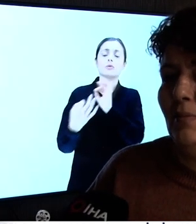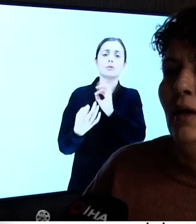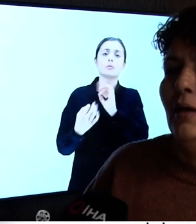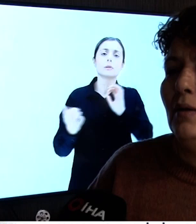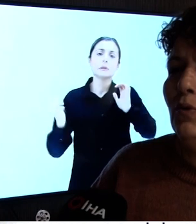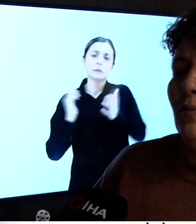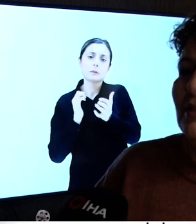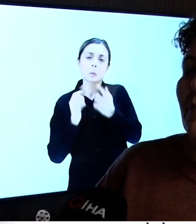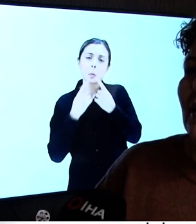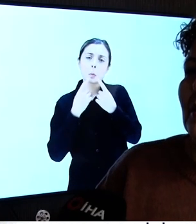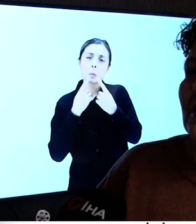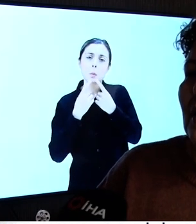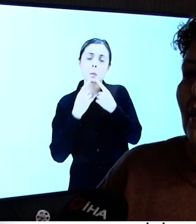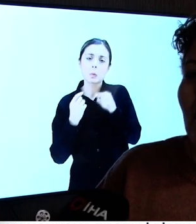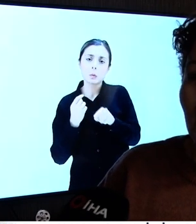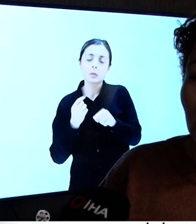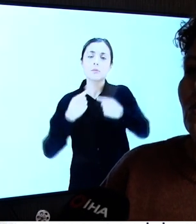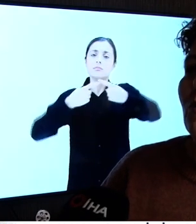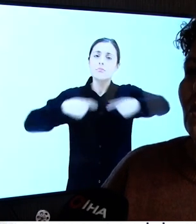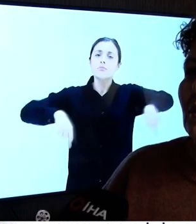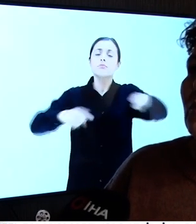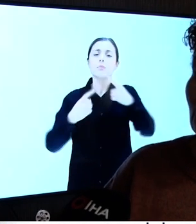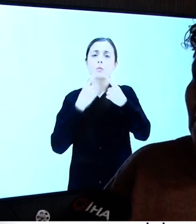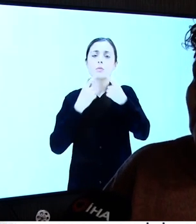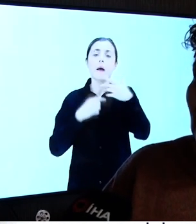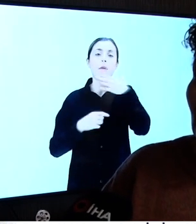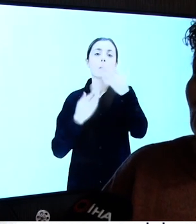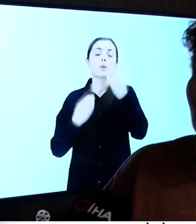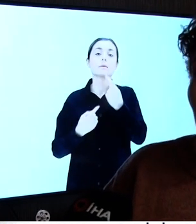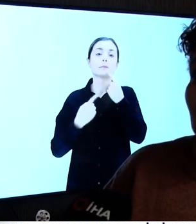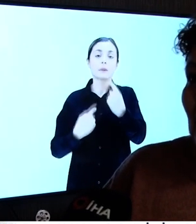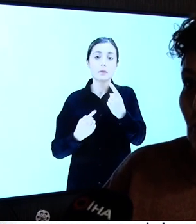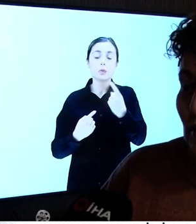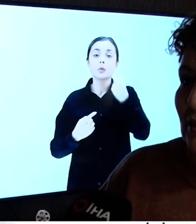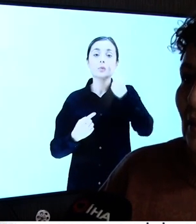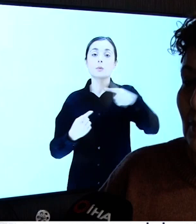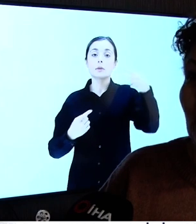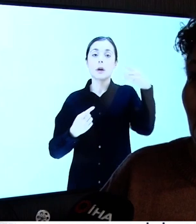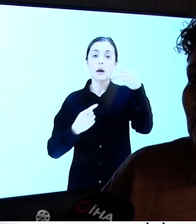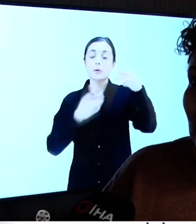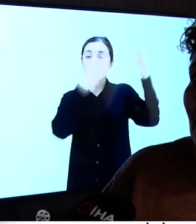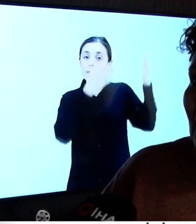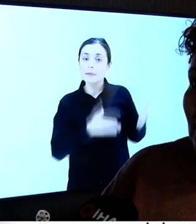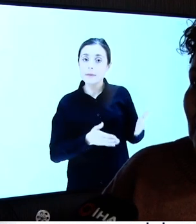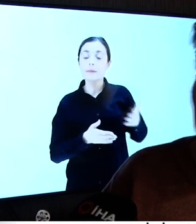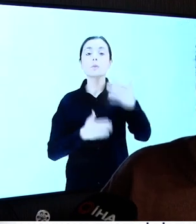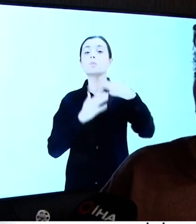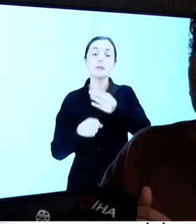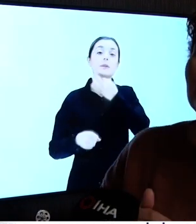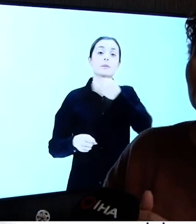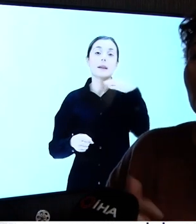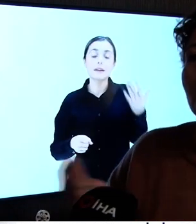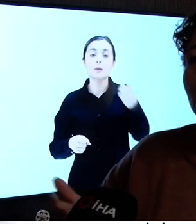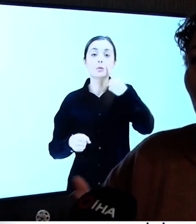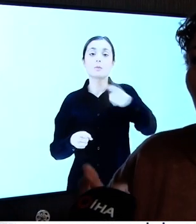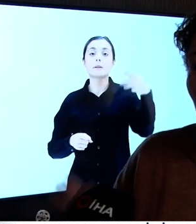bilgiye erişebilme özgürlüğü vardır diyerek, konuyla ilgili bakanlıklarımızla irtibata geçtik. İşitme engelleri için haberlerin Türk İşaret